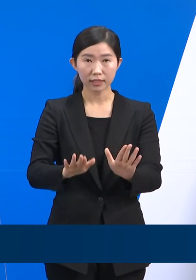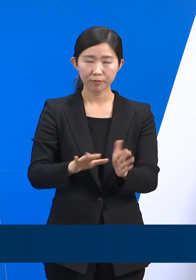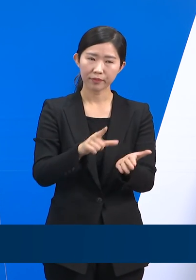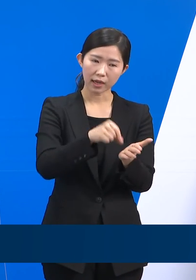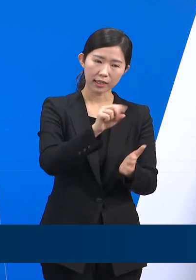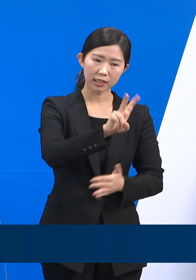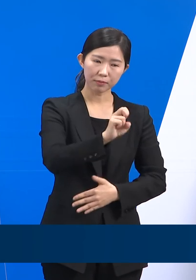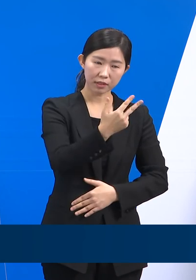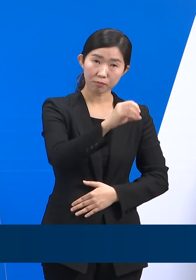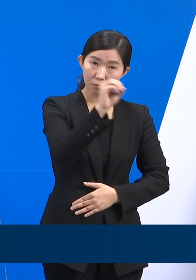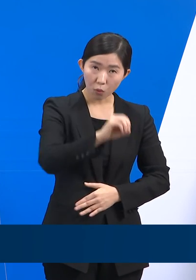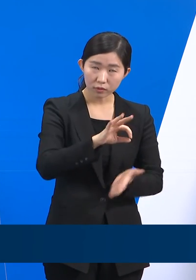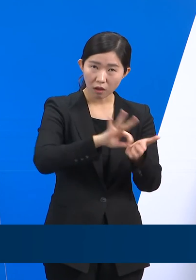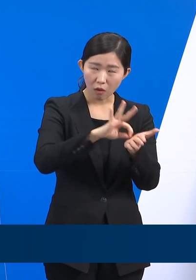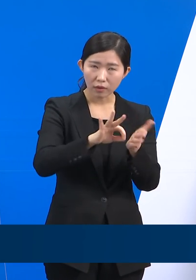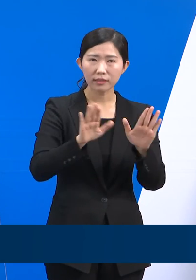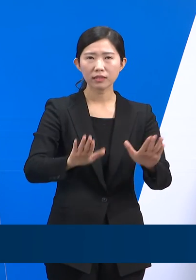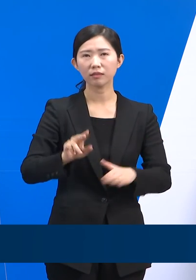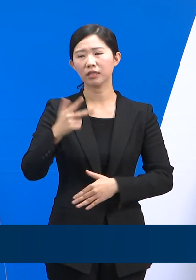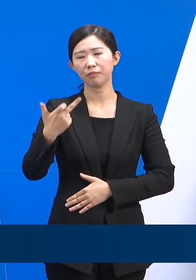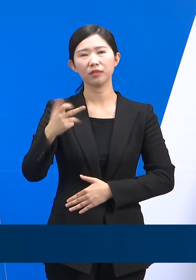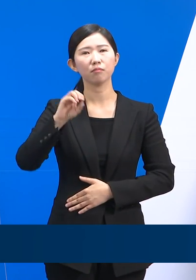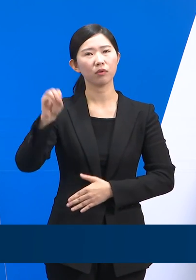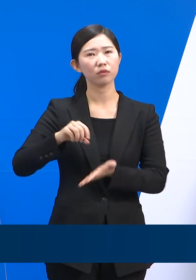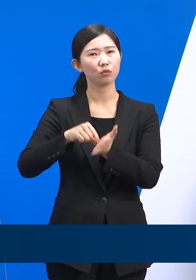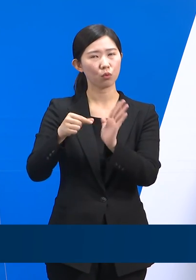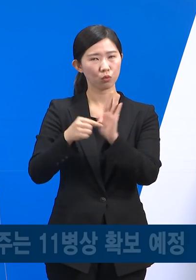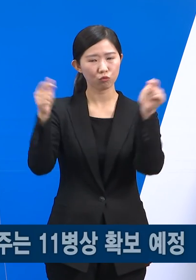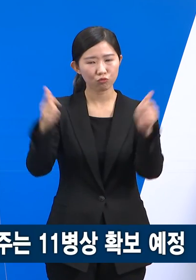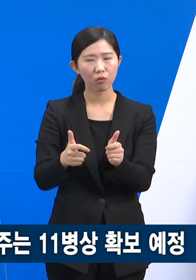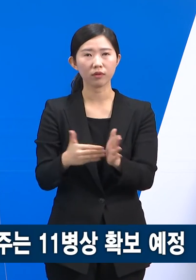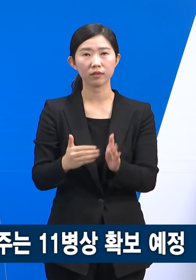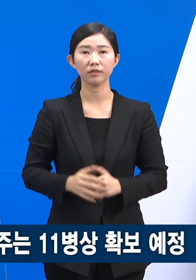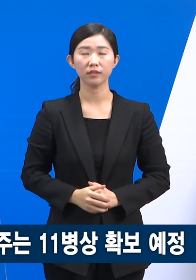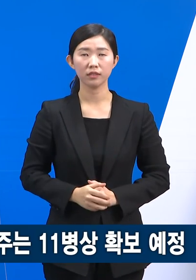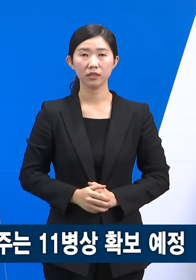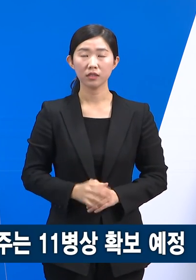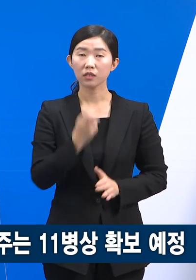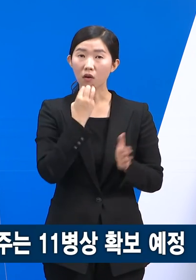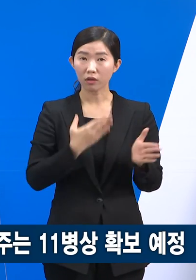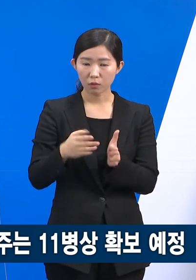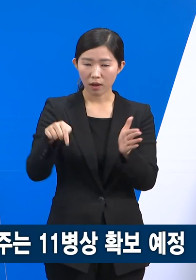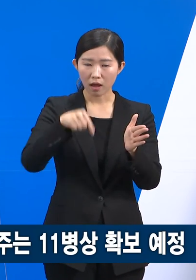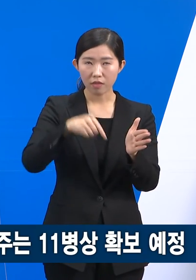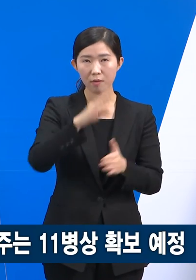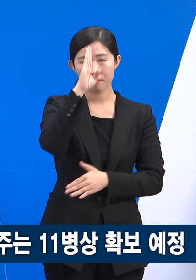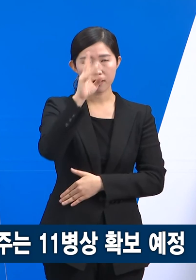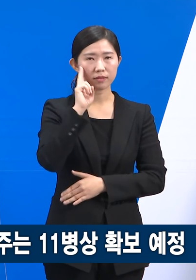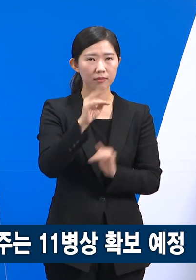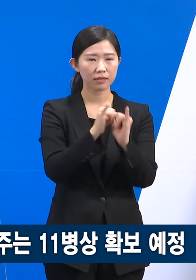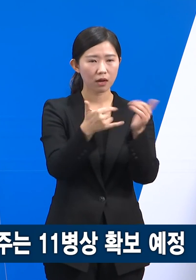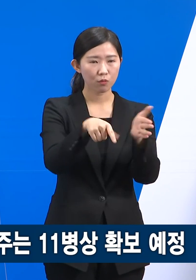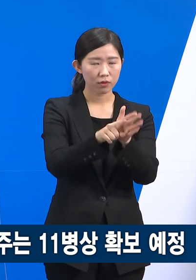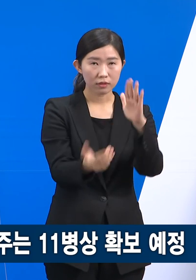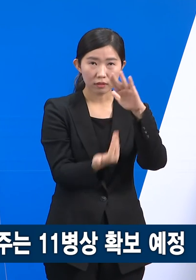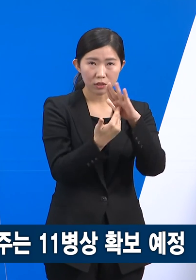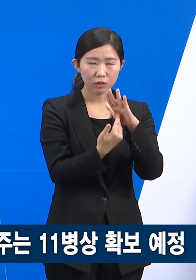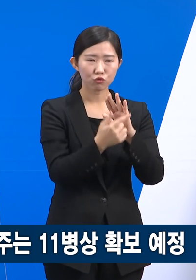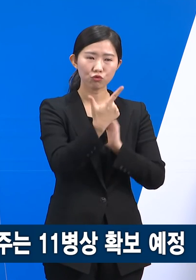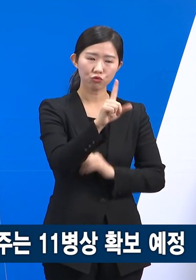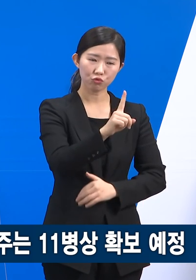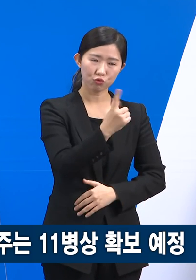17%로 10%포인트 감소하였습니다. 경기도는 중등증 62병상, 준증증